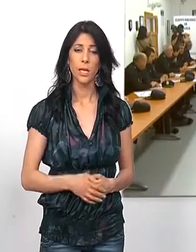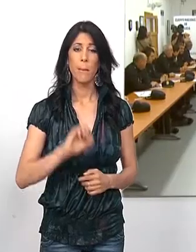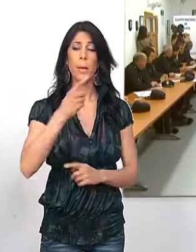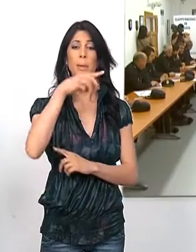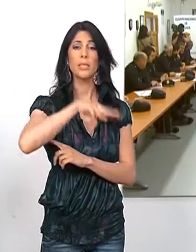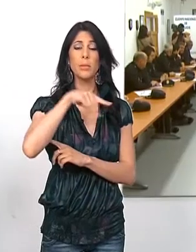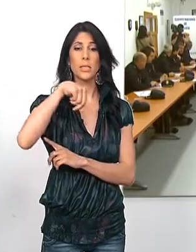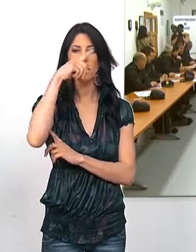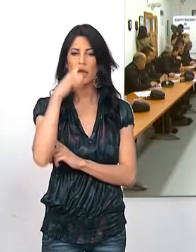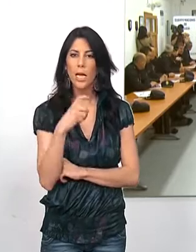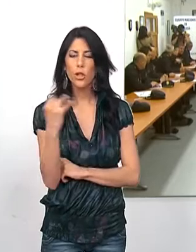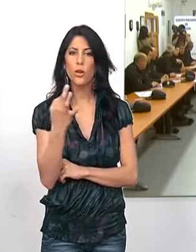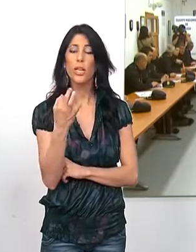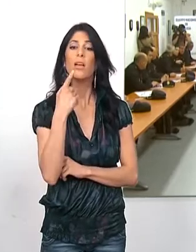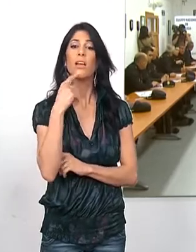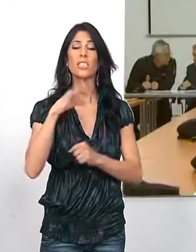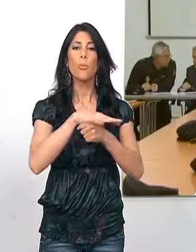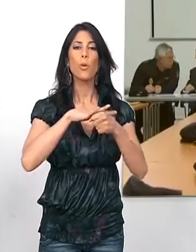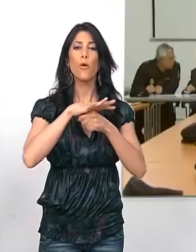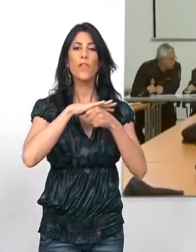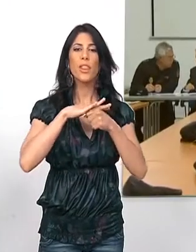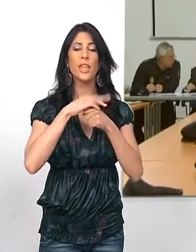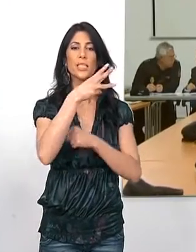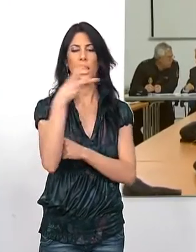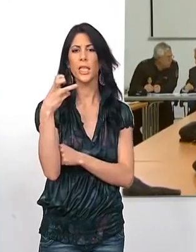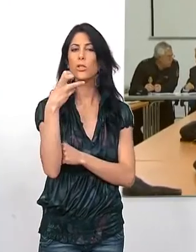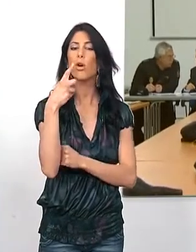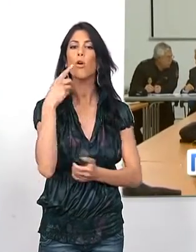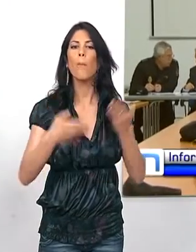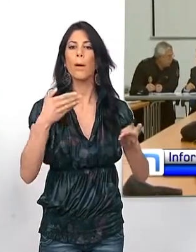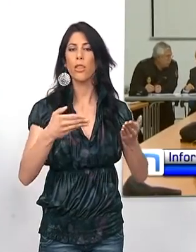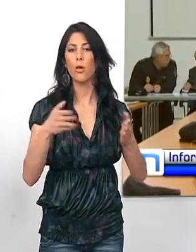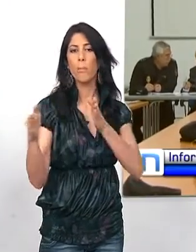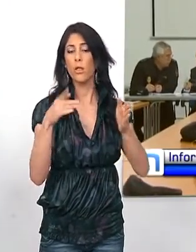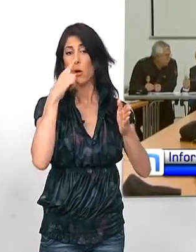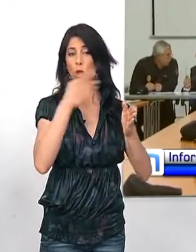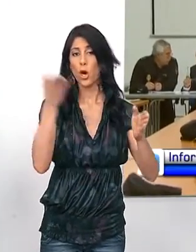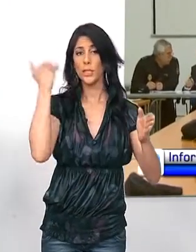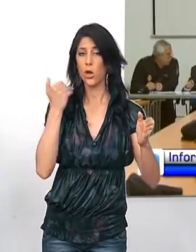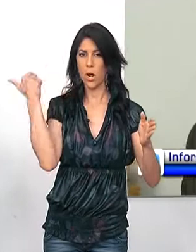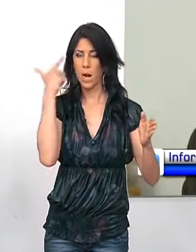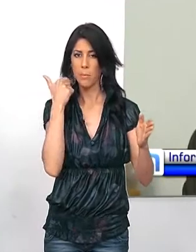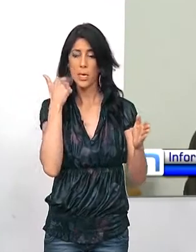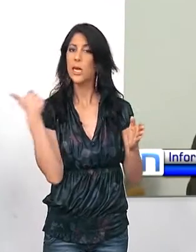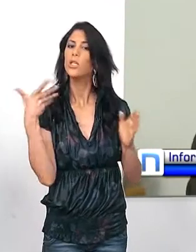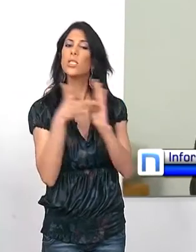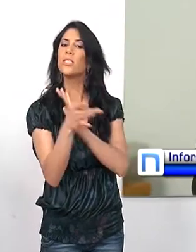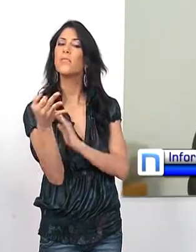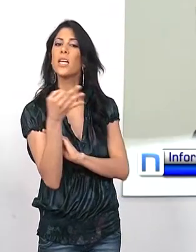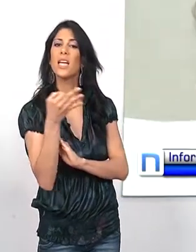Durante el primer trimestre de este año se han registrado en la provincia 300 infracciones menos respecto al mismo periodo del año anterior. Esto significa